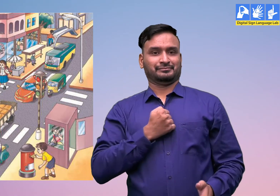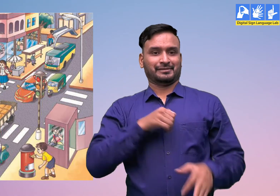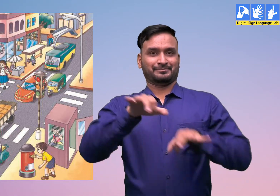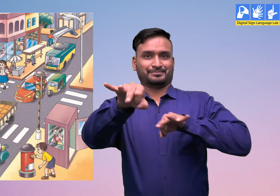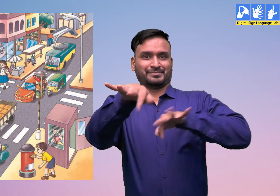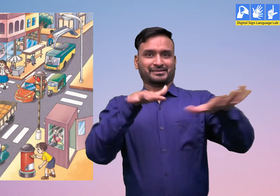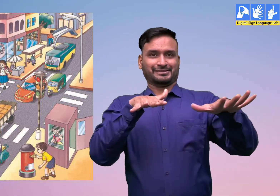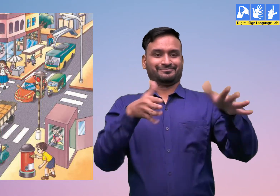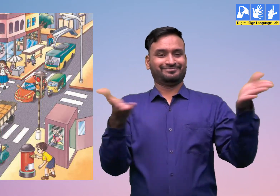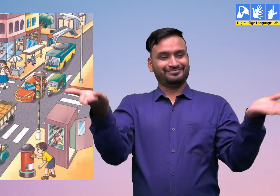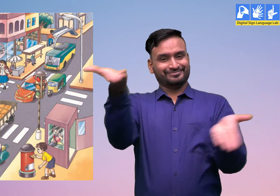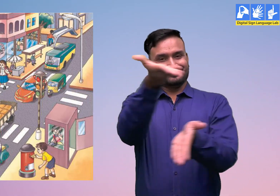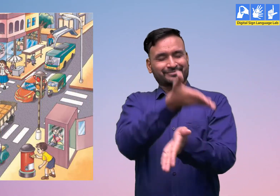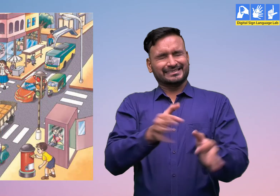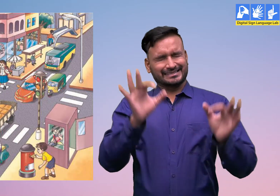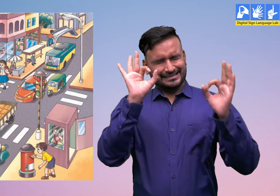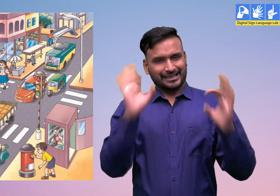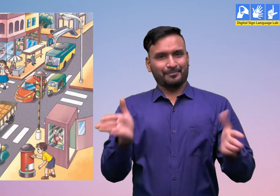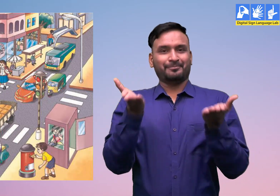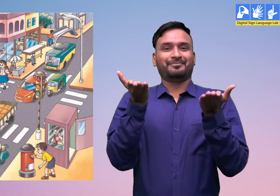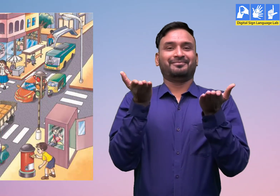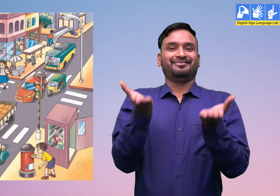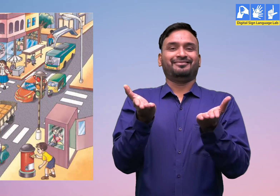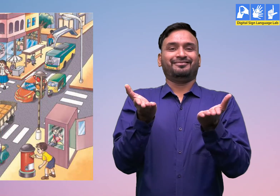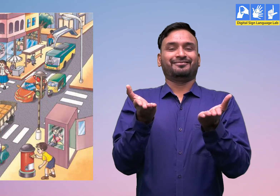मेरा सहर जी हाँ मेरा सहर